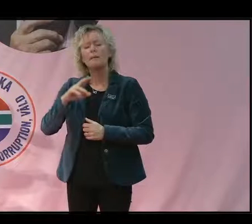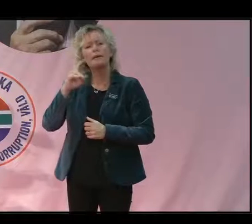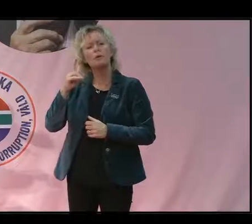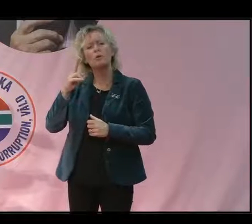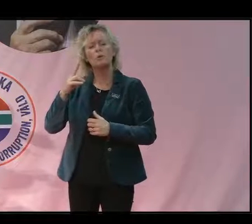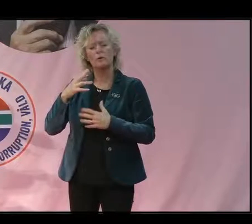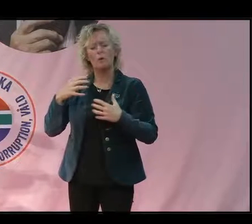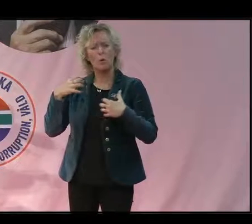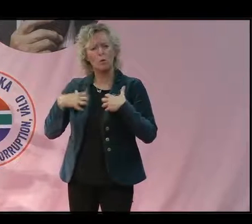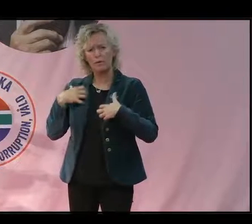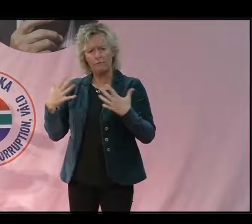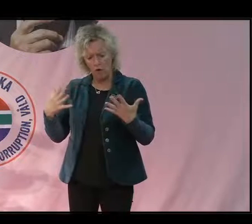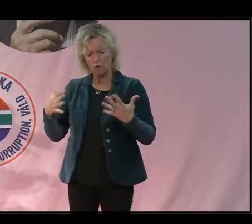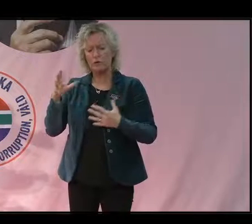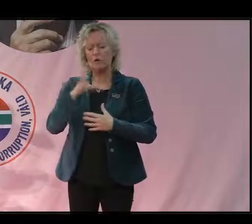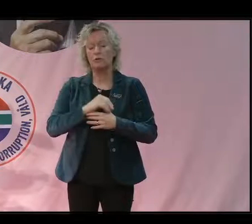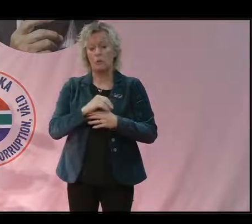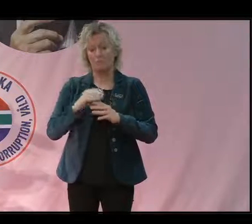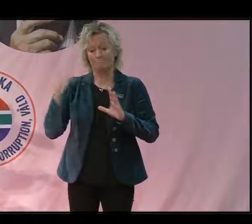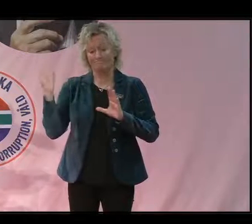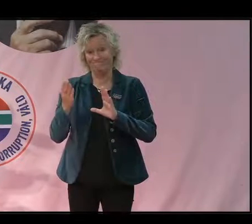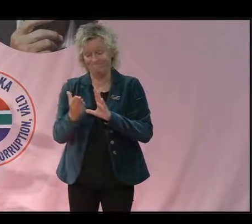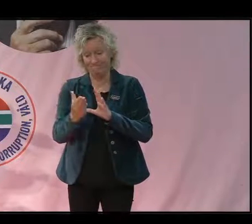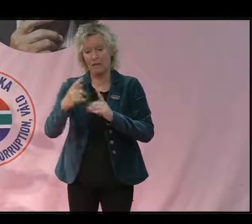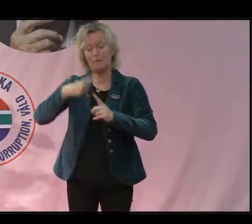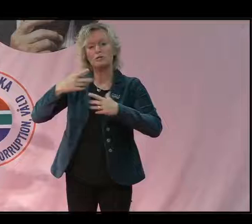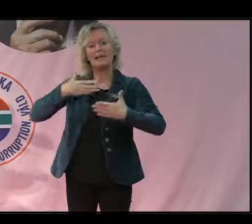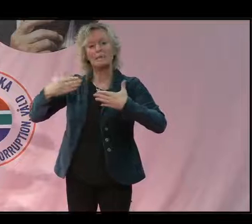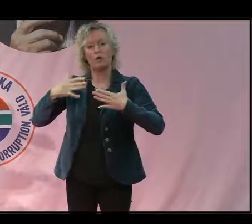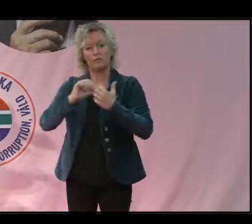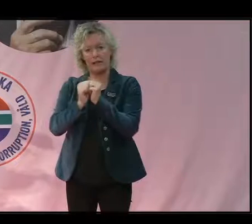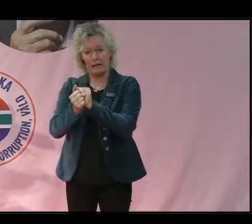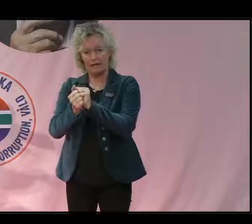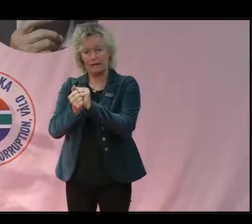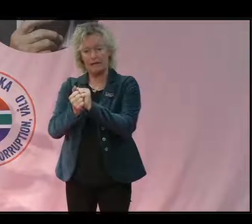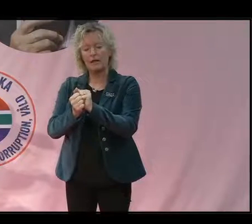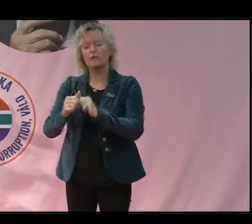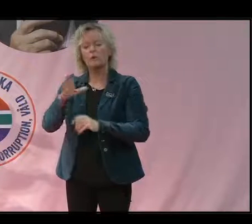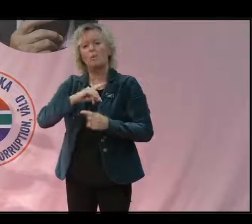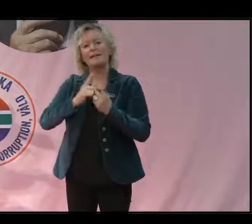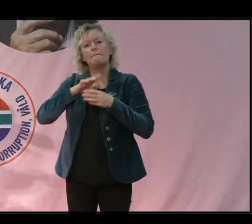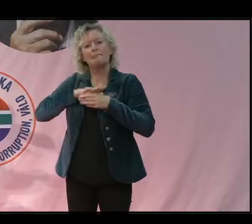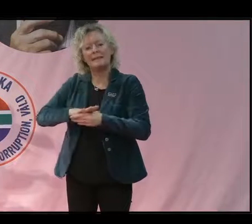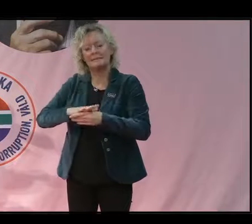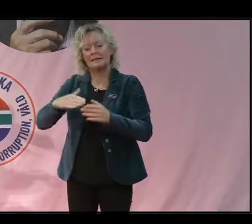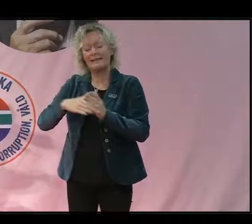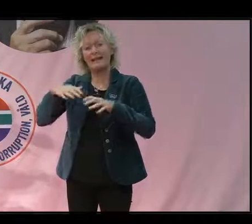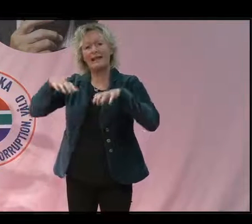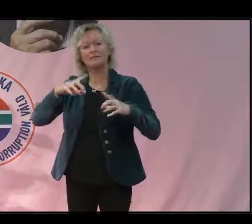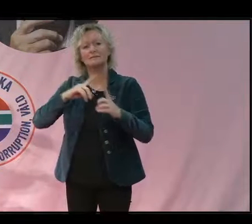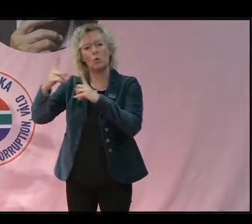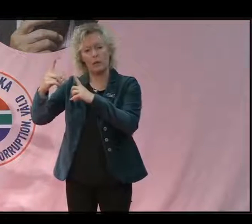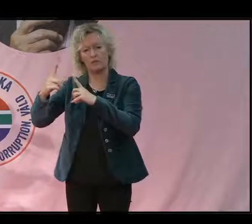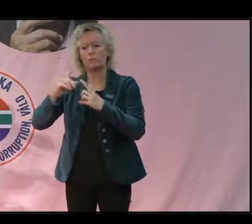omfattande avskogningen tillsammans med klimatförändringarna ska pressa Amazonas in i ett läge där det riskerar att omvandlas till ett mer